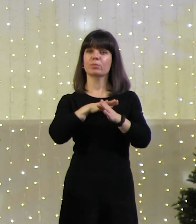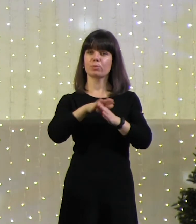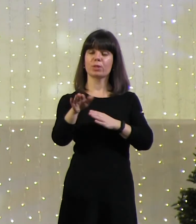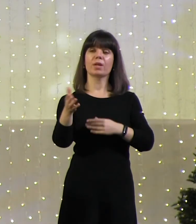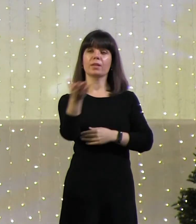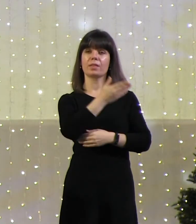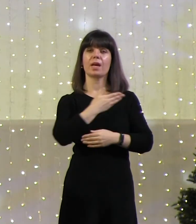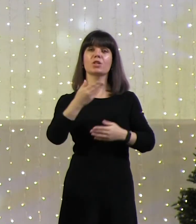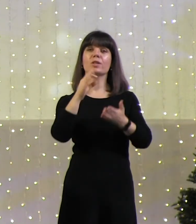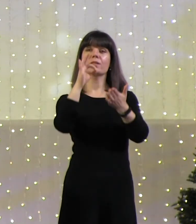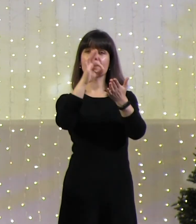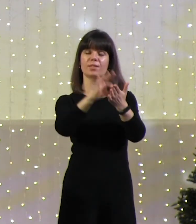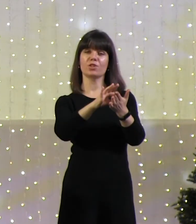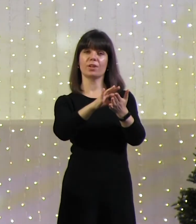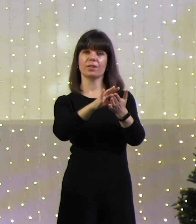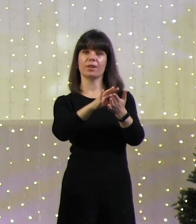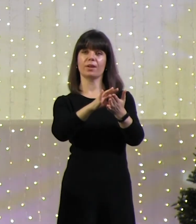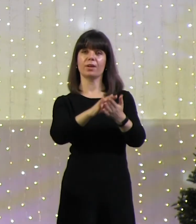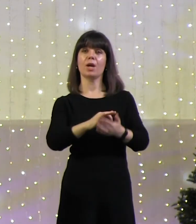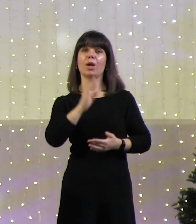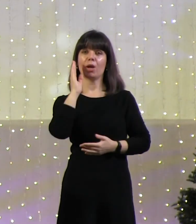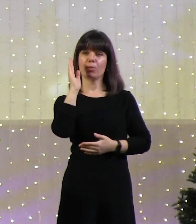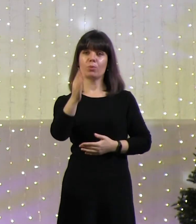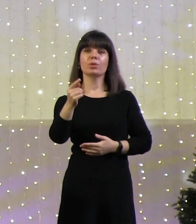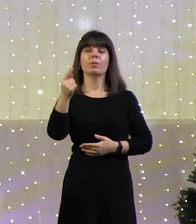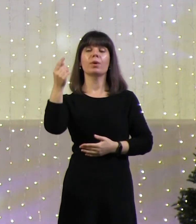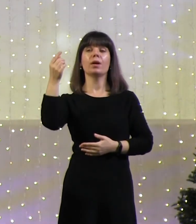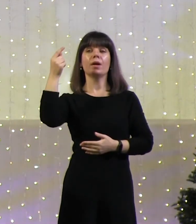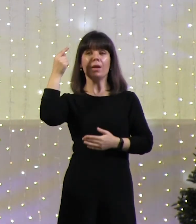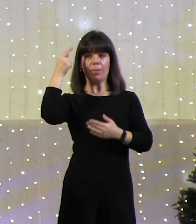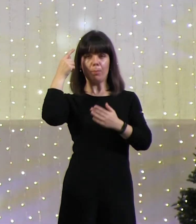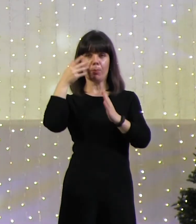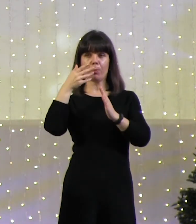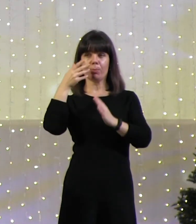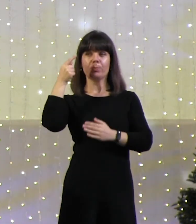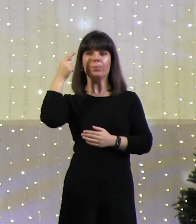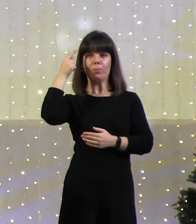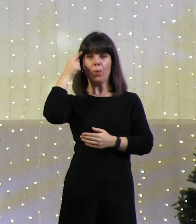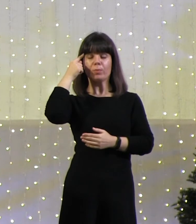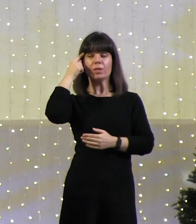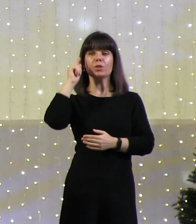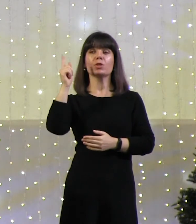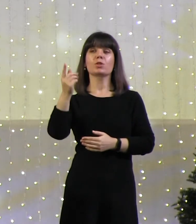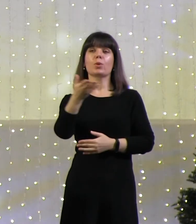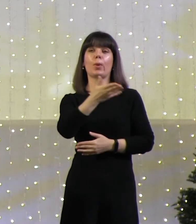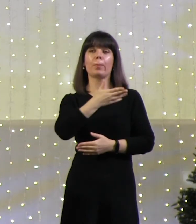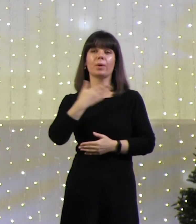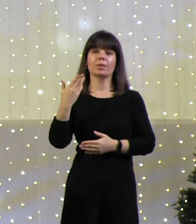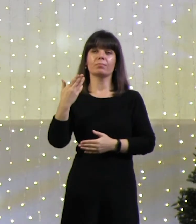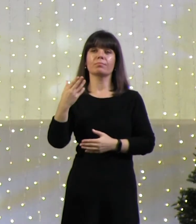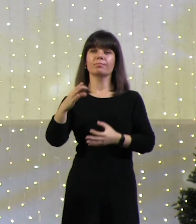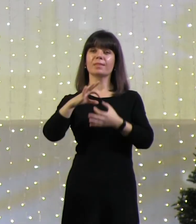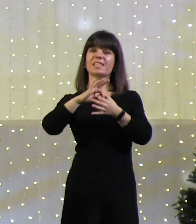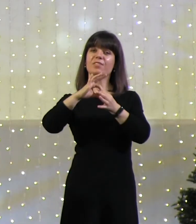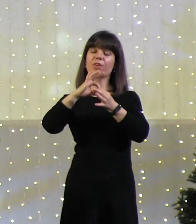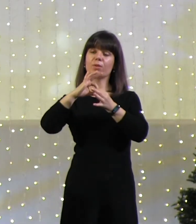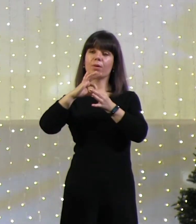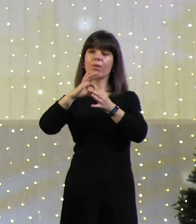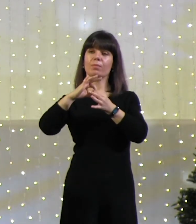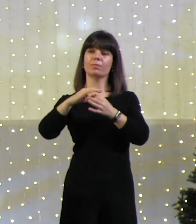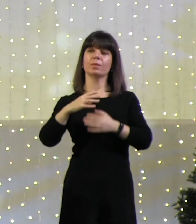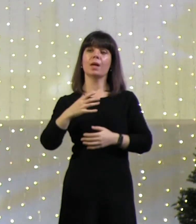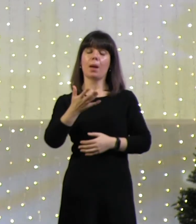предназначение. И будем помнить, что мы звено важное и